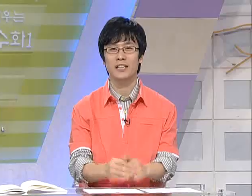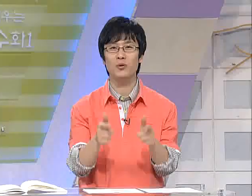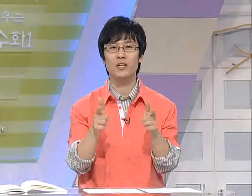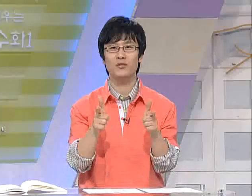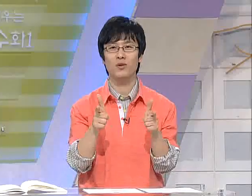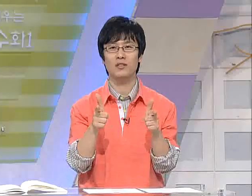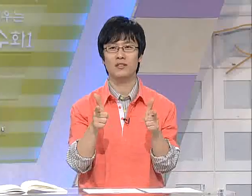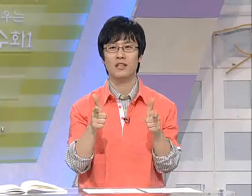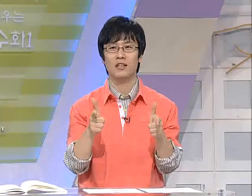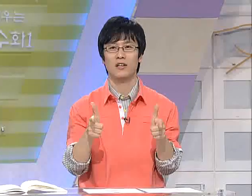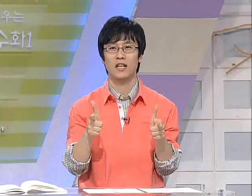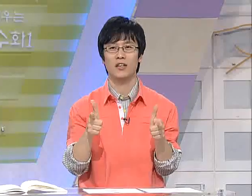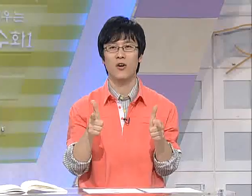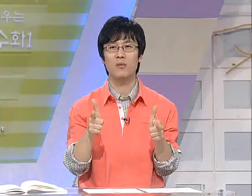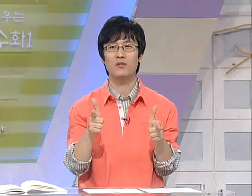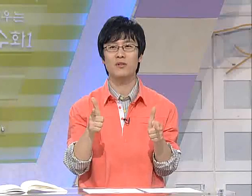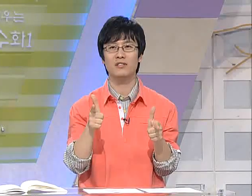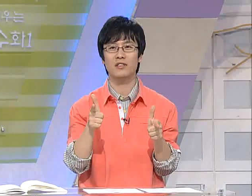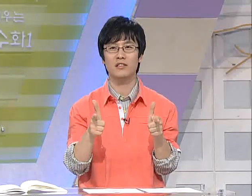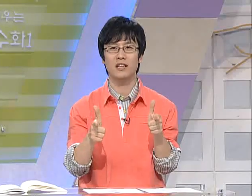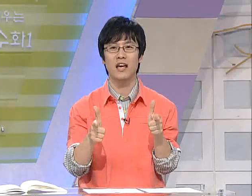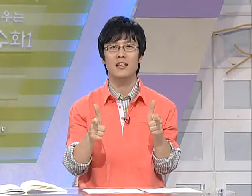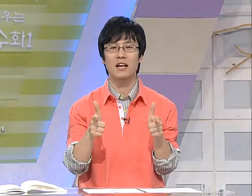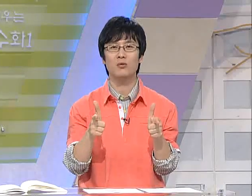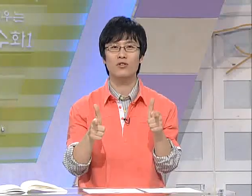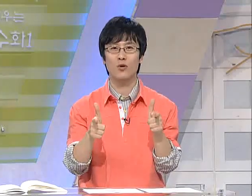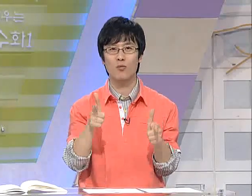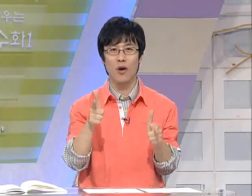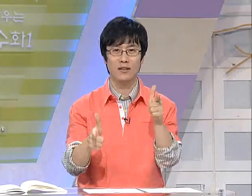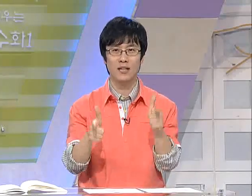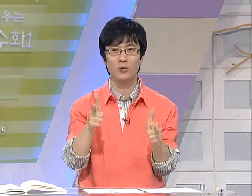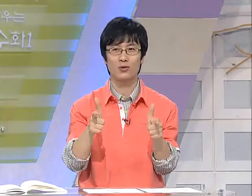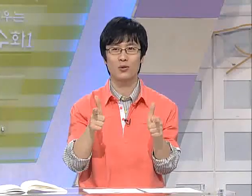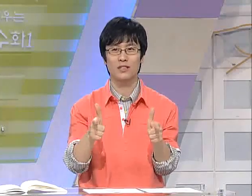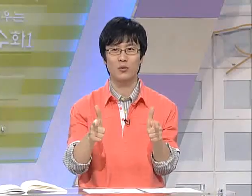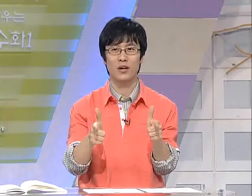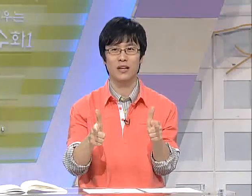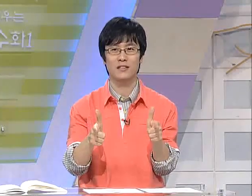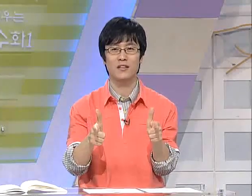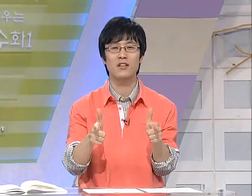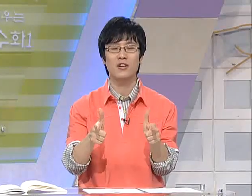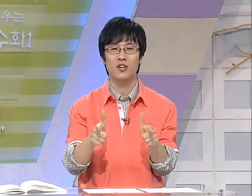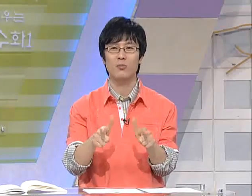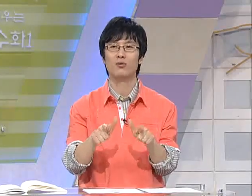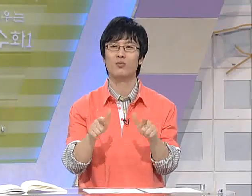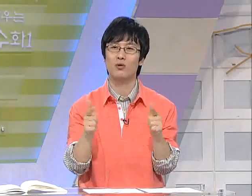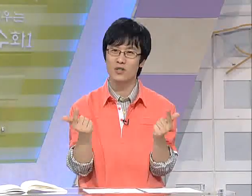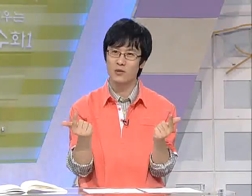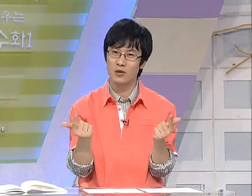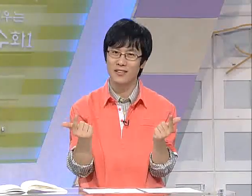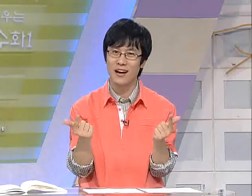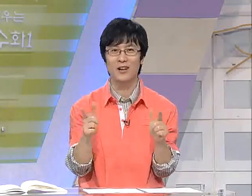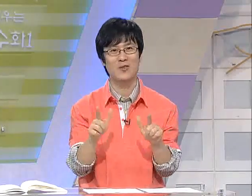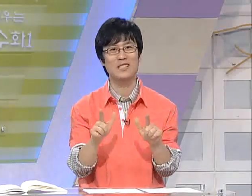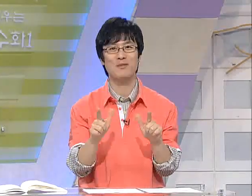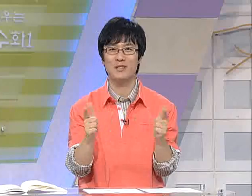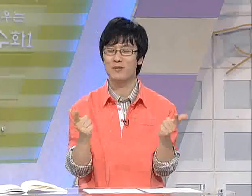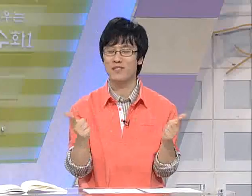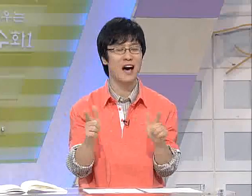아니요라는 수화는 제가 여러 번 설명드리는데 쌍권총 모양, 쌍권총은 진 모양에서 옆으로 눕혀주시면 된다라고 말씀드렸습니다.